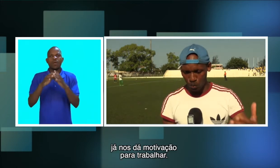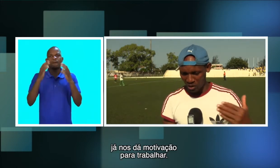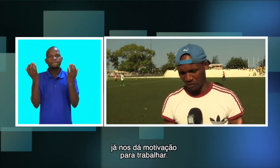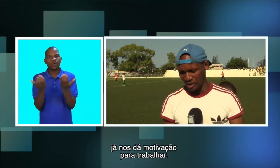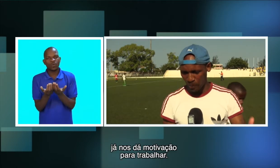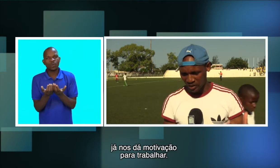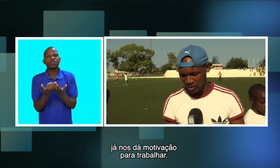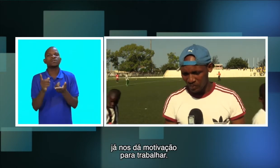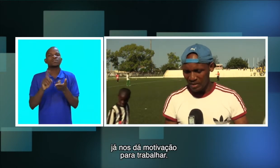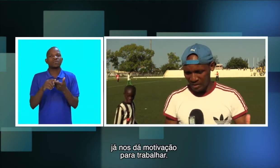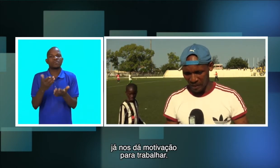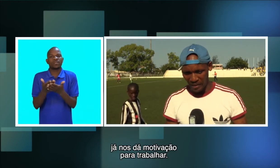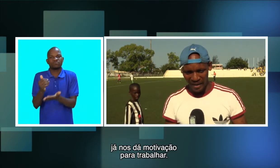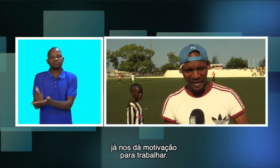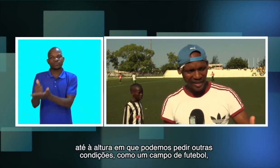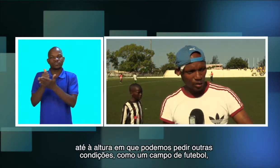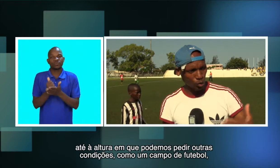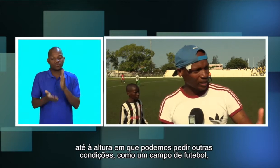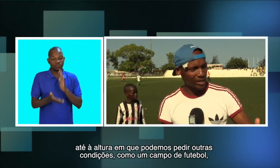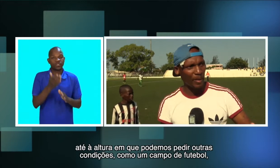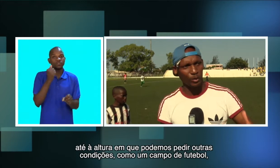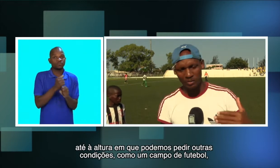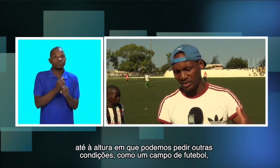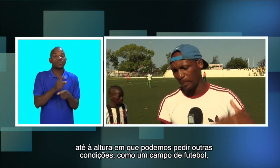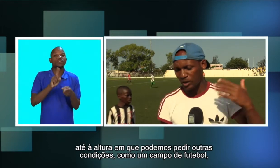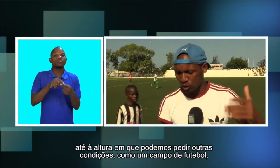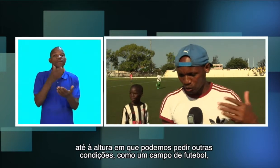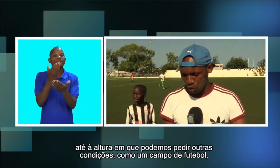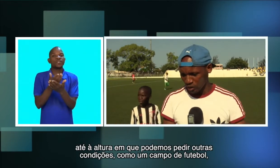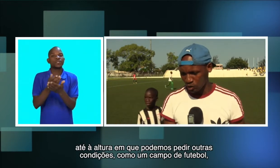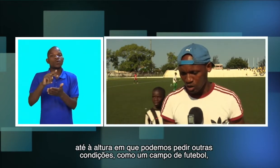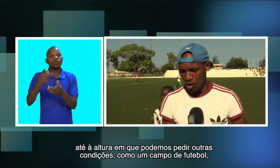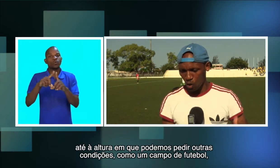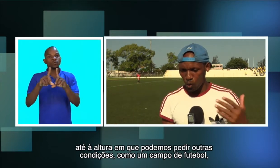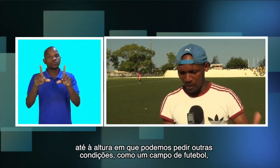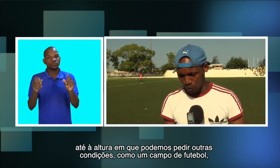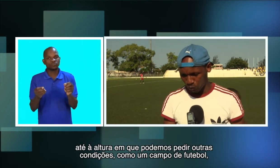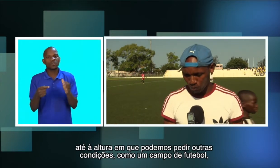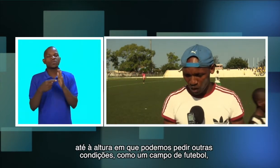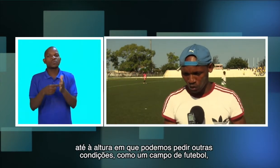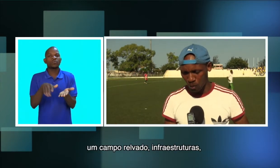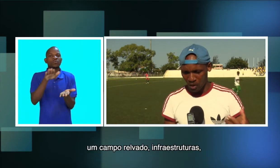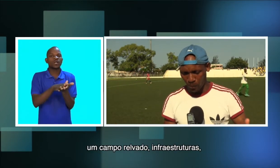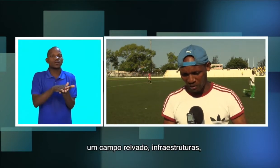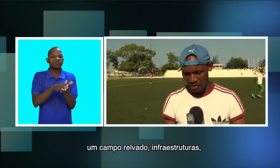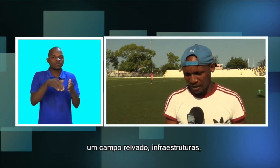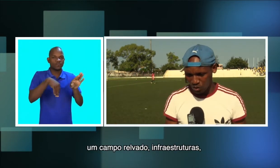motivação para a gente trabalhar. Até a altura aqui também podemos já estar a pedir outras coisas, como um campo de futebol, como um campo relevante,